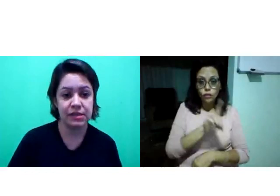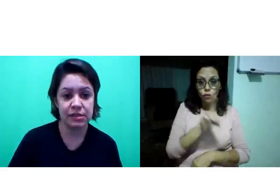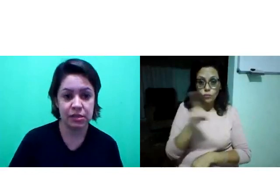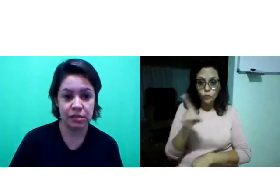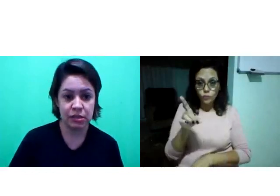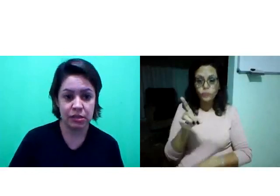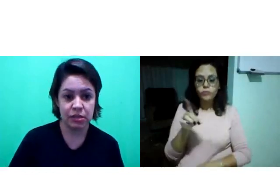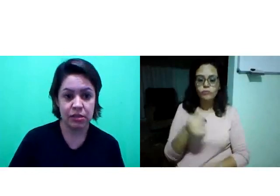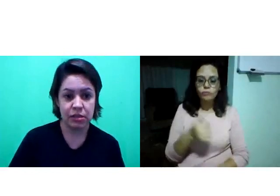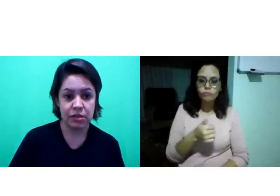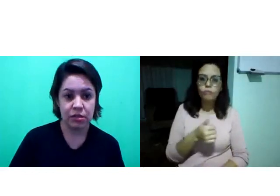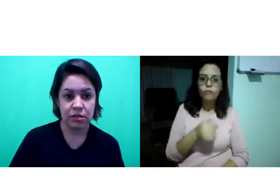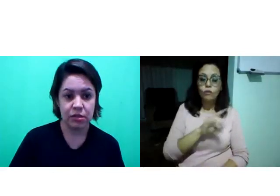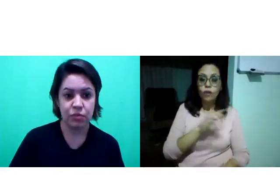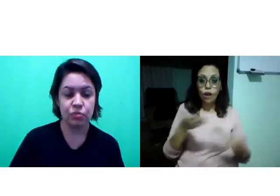vocês.